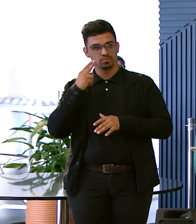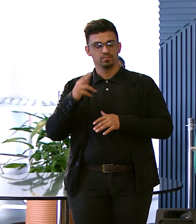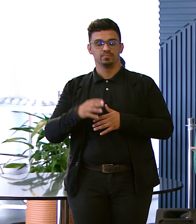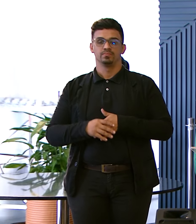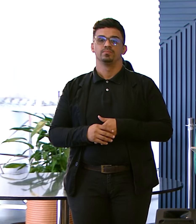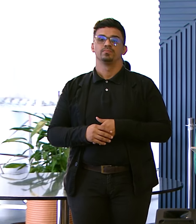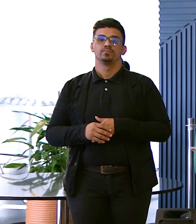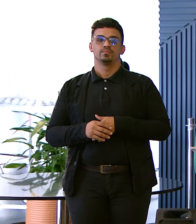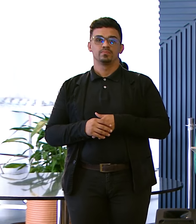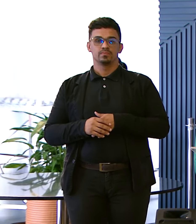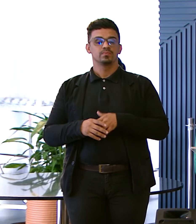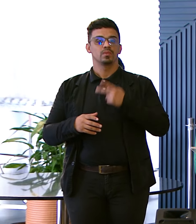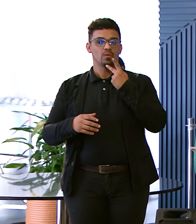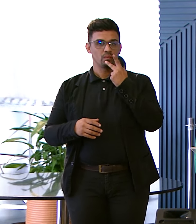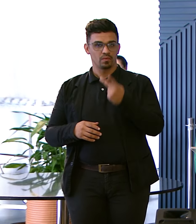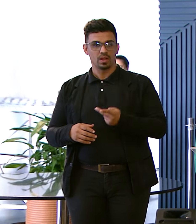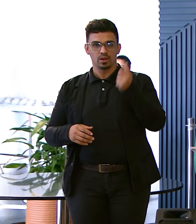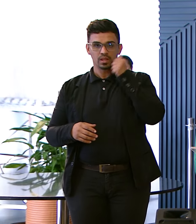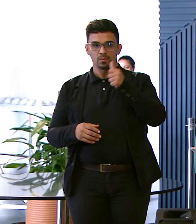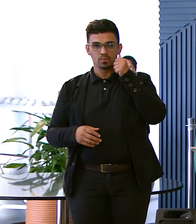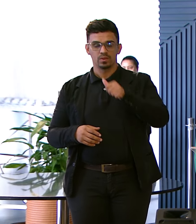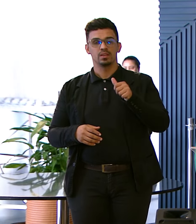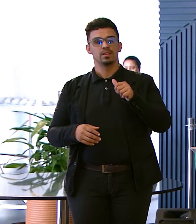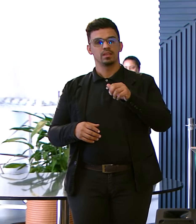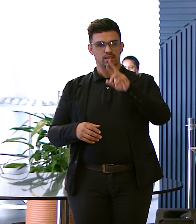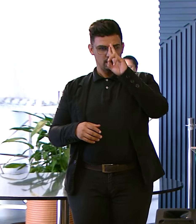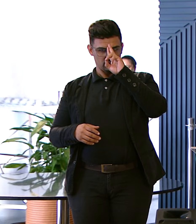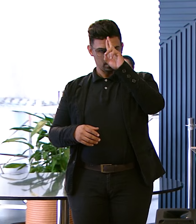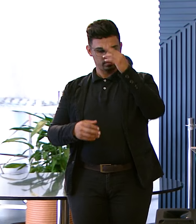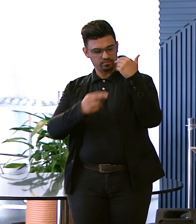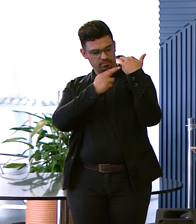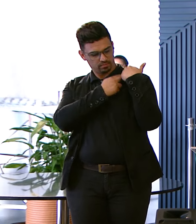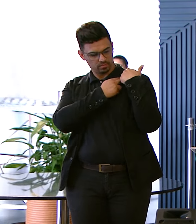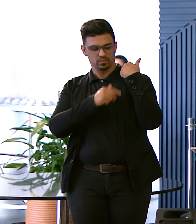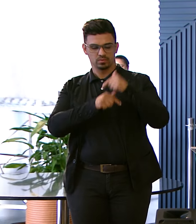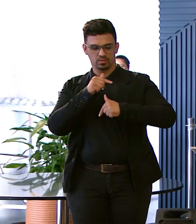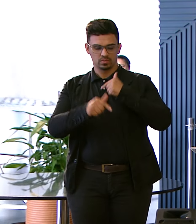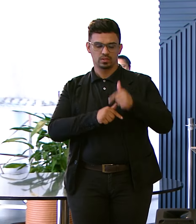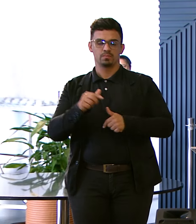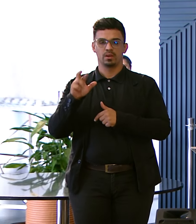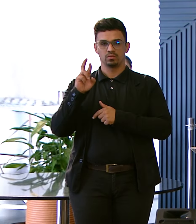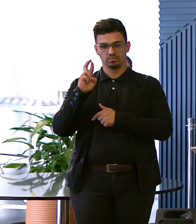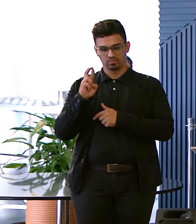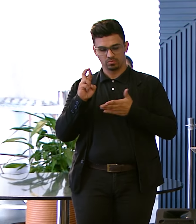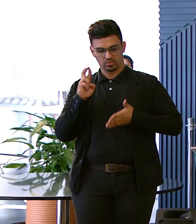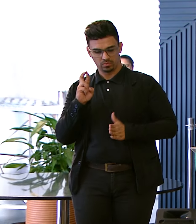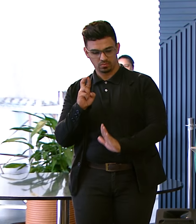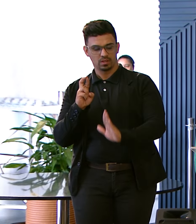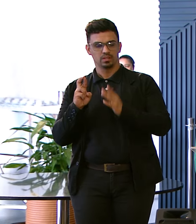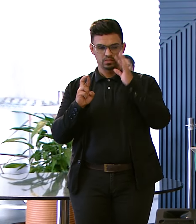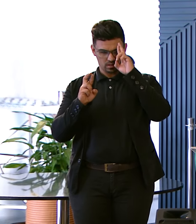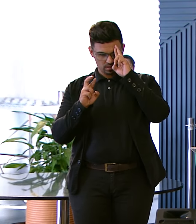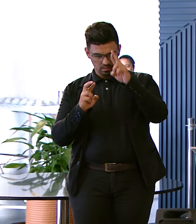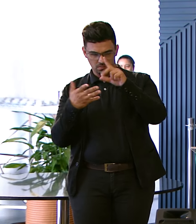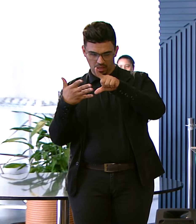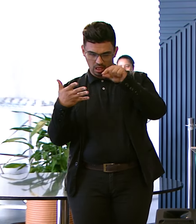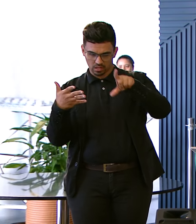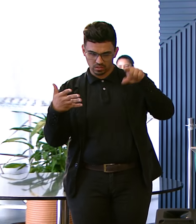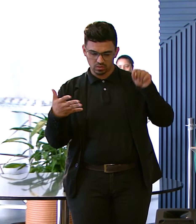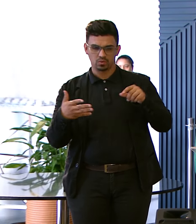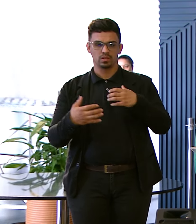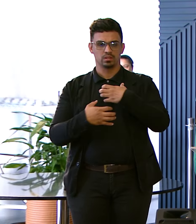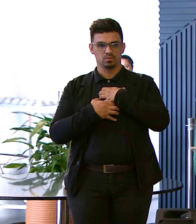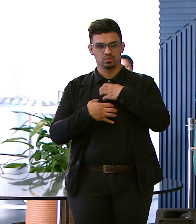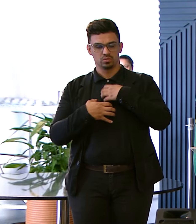Eu digo Que a mulher É protagonista Do seu trabalho De parto Lá nós Respeitamos As suas escolhas Quanto a